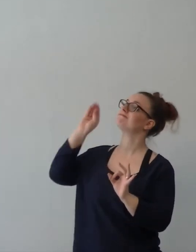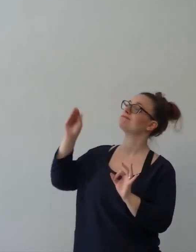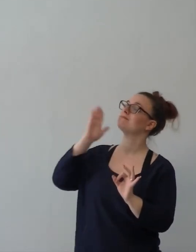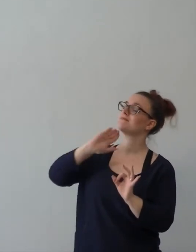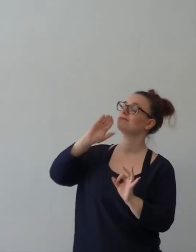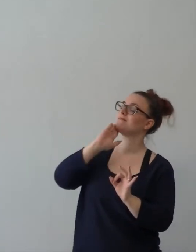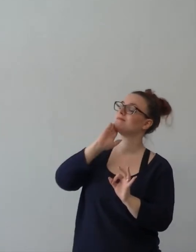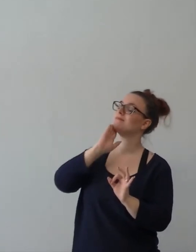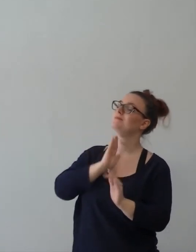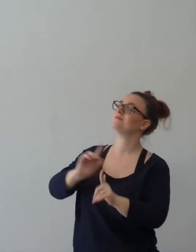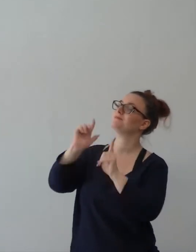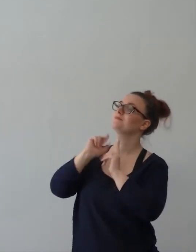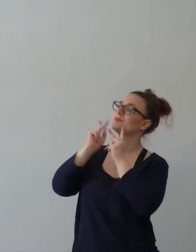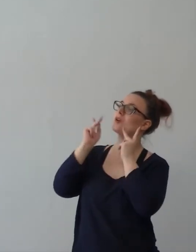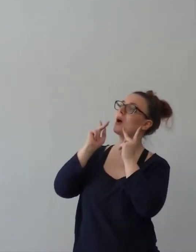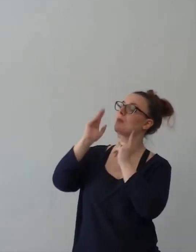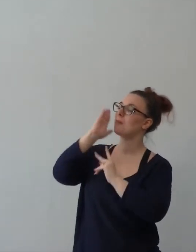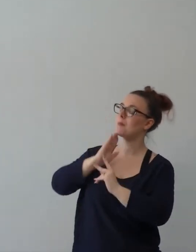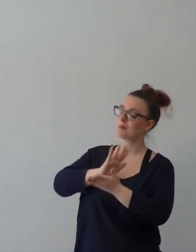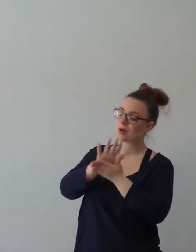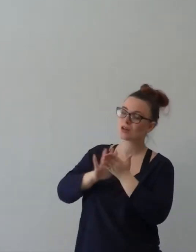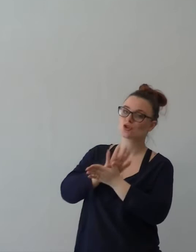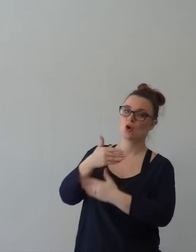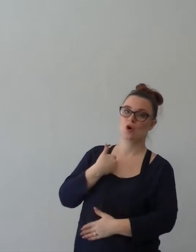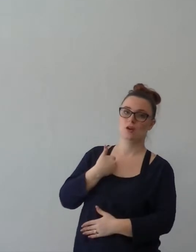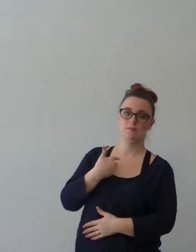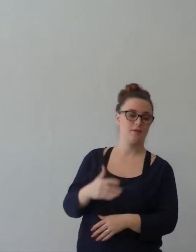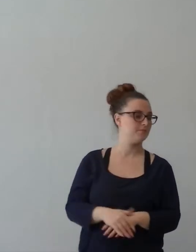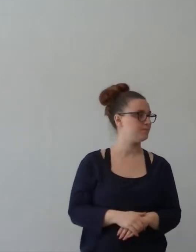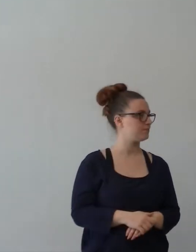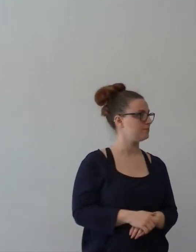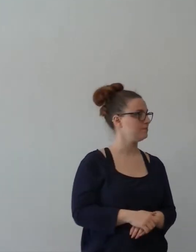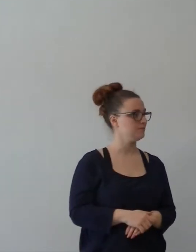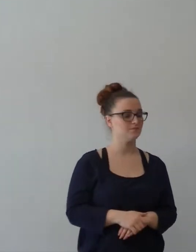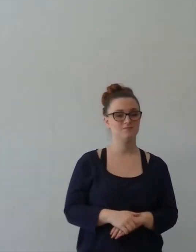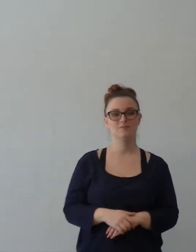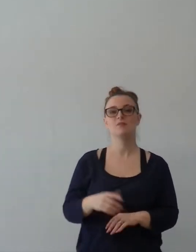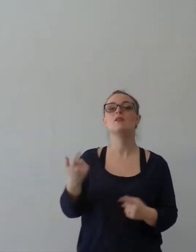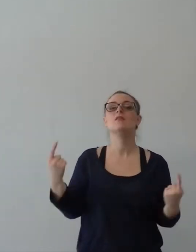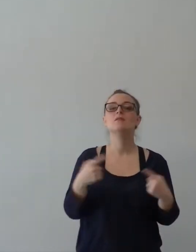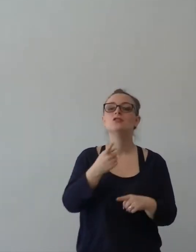se pecchi costantemente, se fai finta che il tuo peccato è piccolo, tanto è peccaticcio.